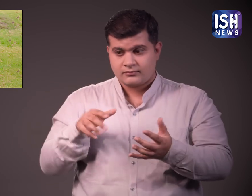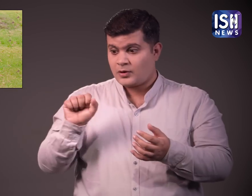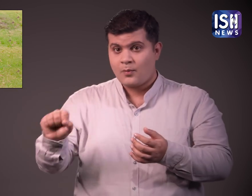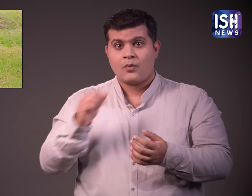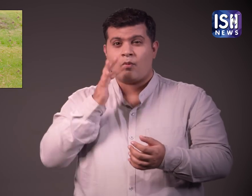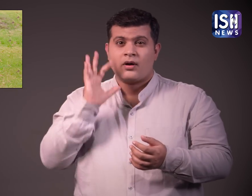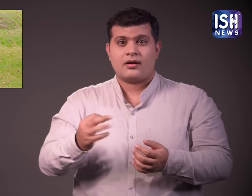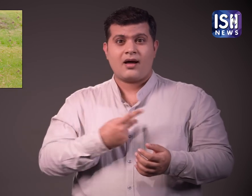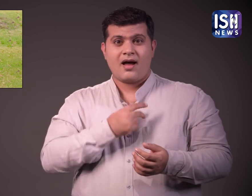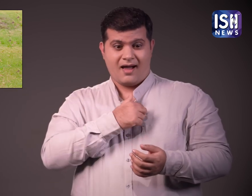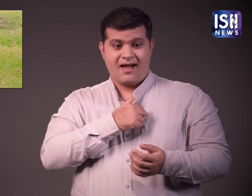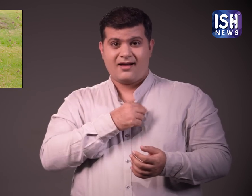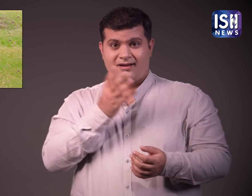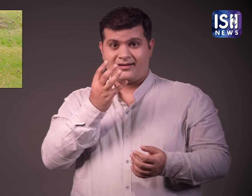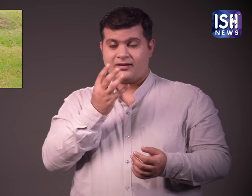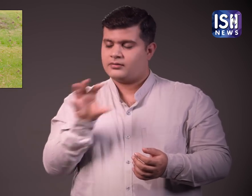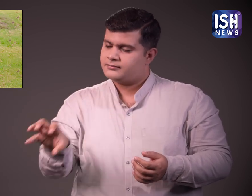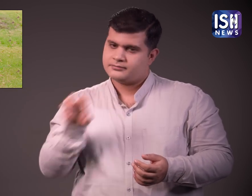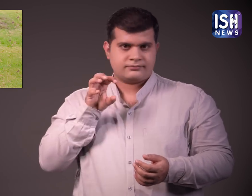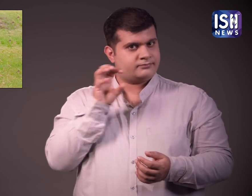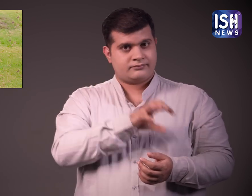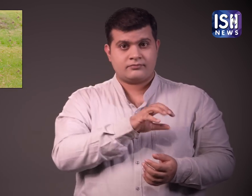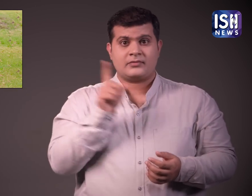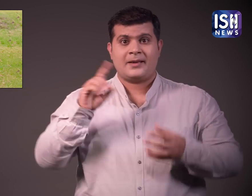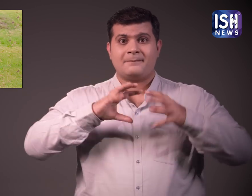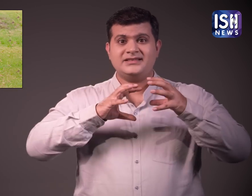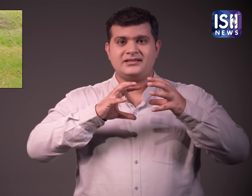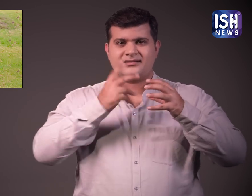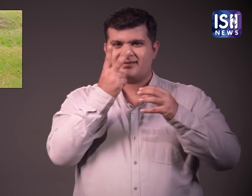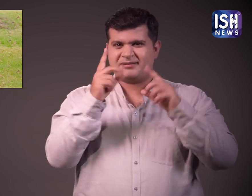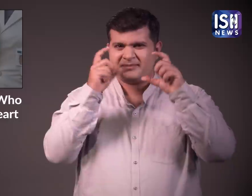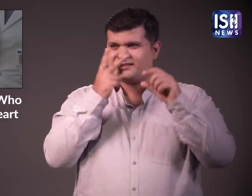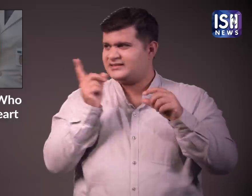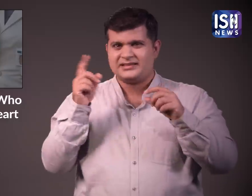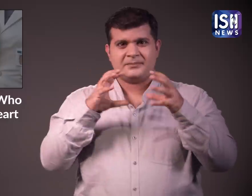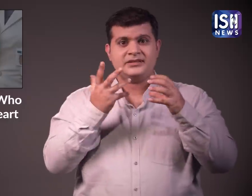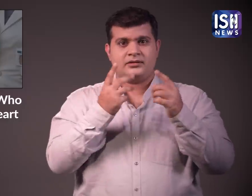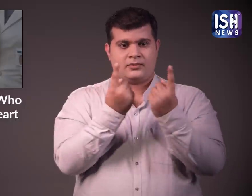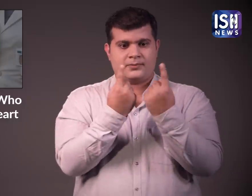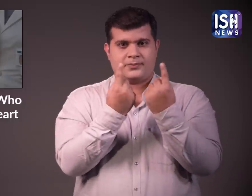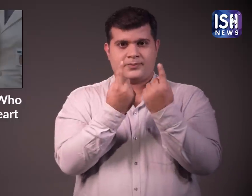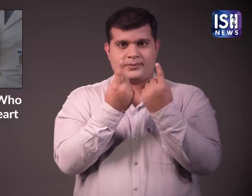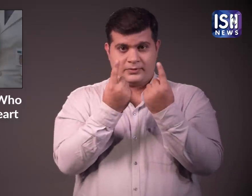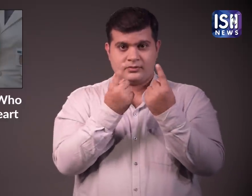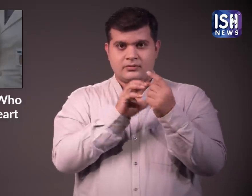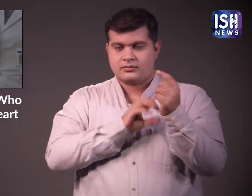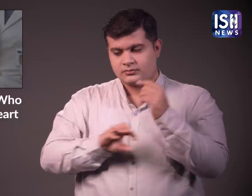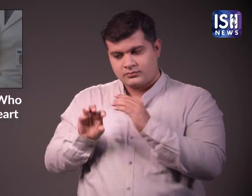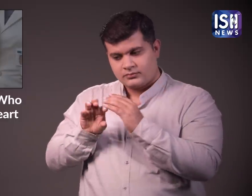उन्होंने बच्चरे के दिल को निकाल दिया और इसे दो सेंट्रिफिगल पंप्स के साथ सफलता पूर्वक बदल